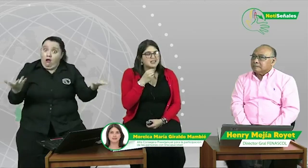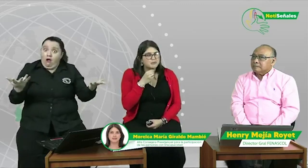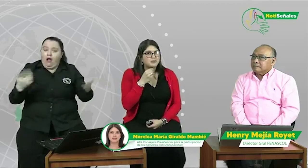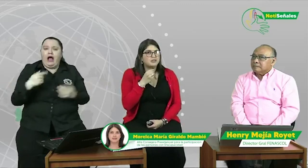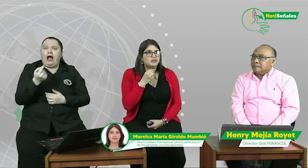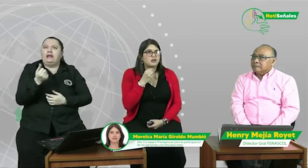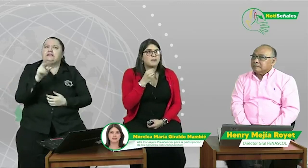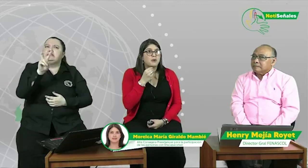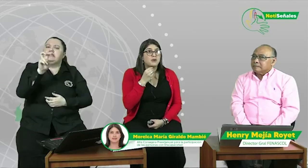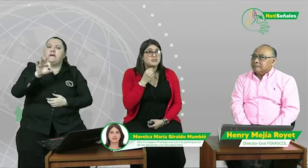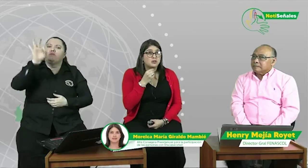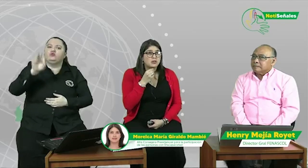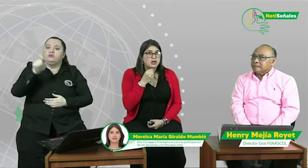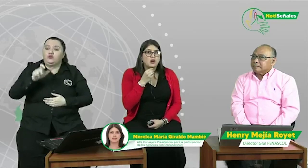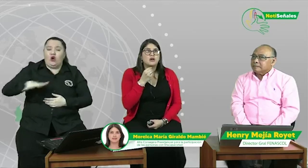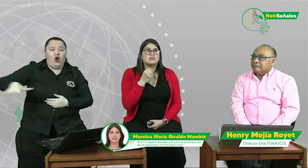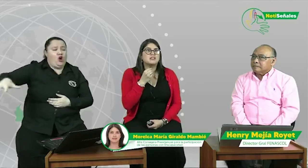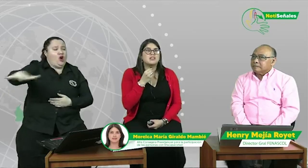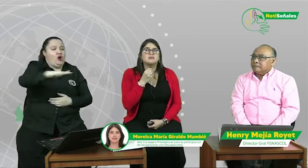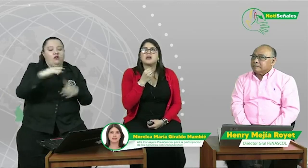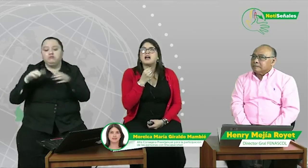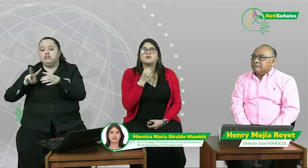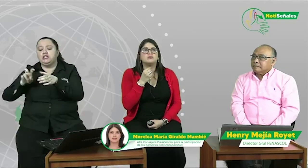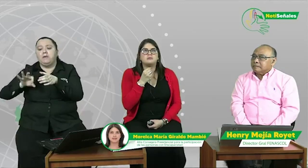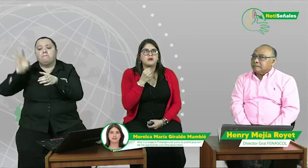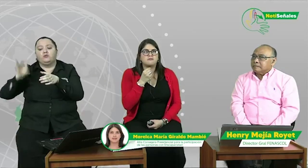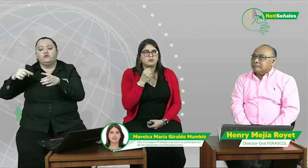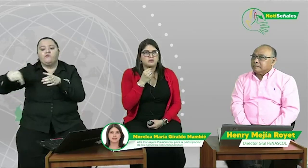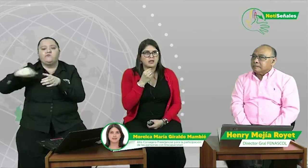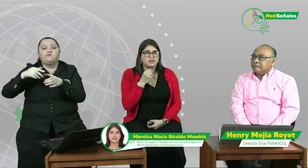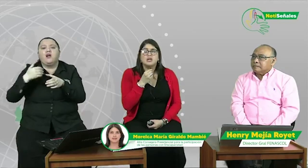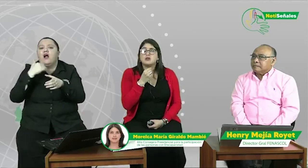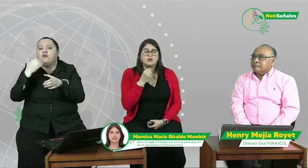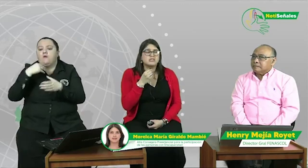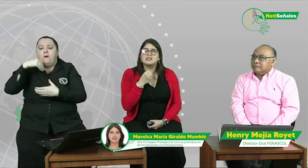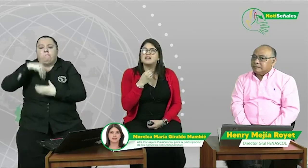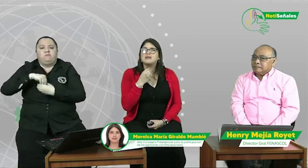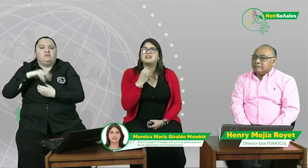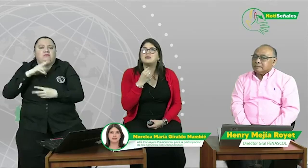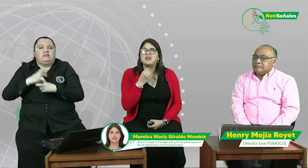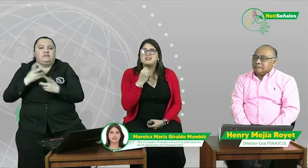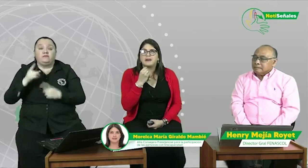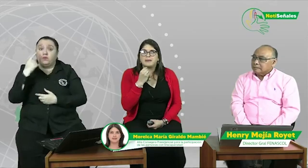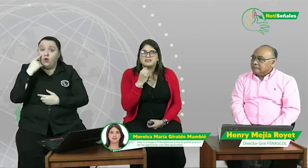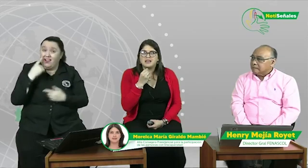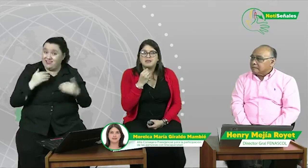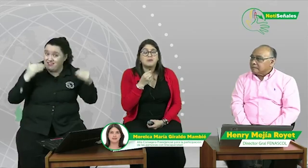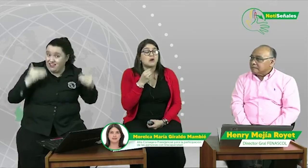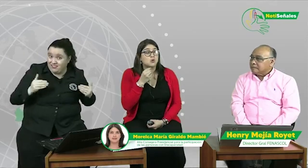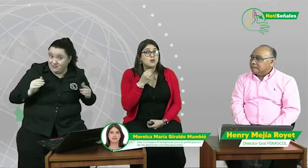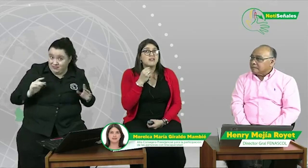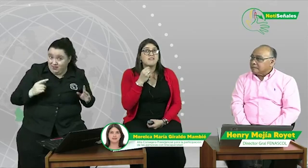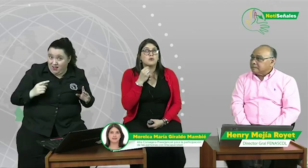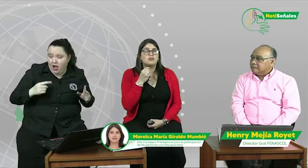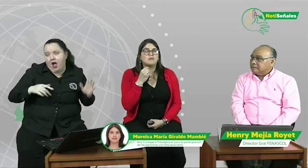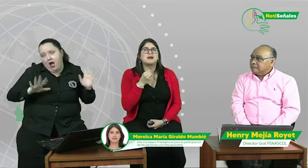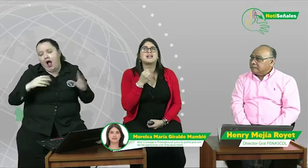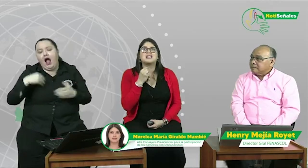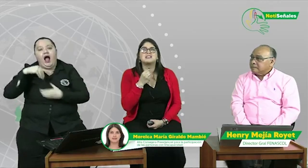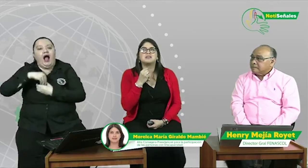% de la población los que tenemos algún tipo de dificultad no necesariamente una discapacidad pero alguna dificultad para realizar nuestras